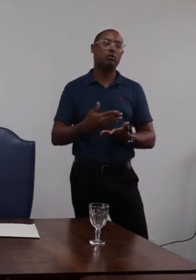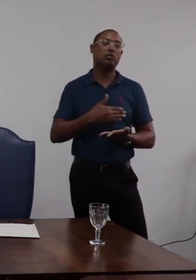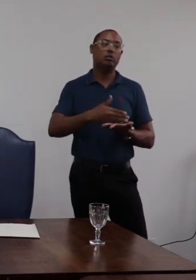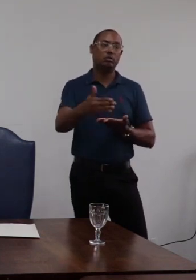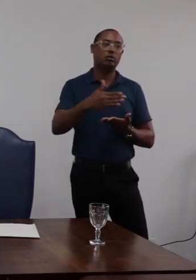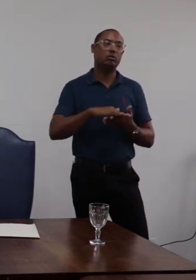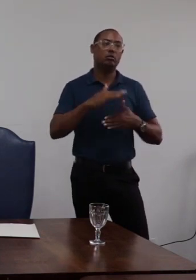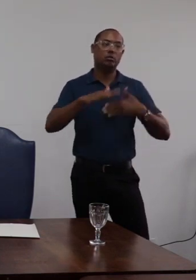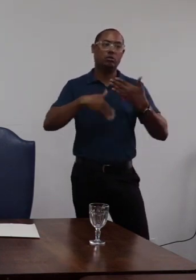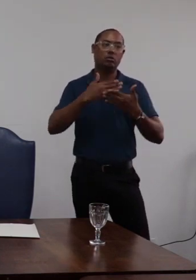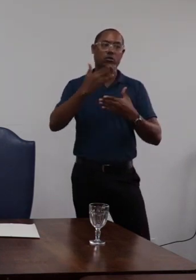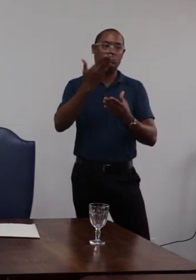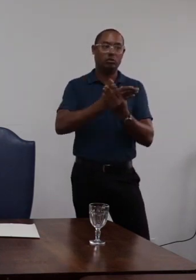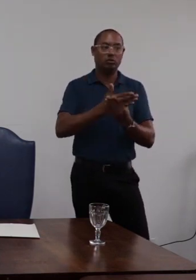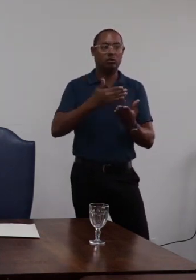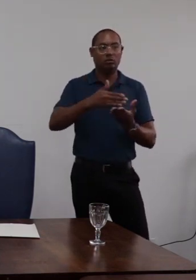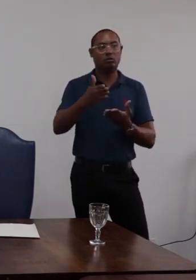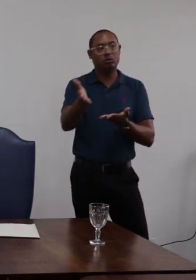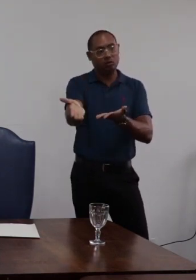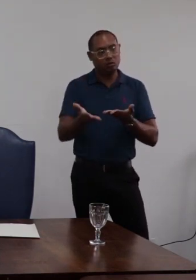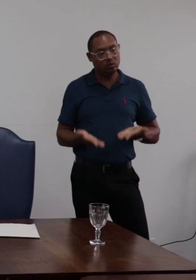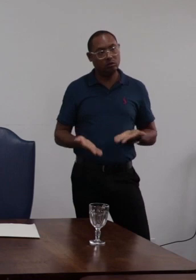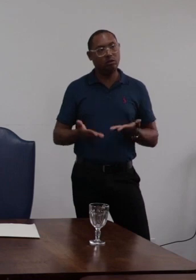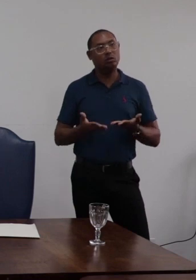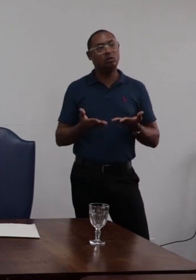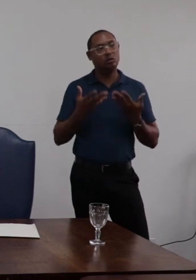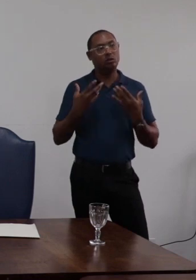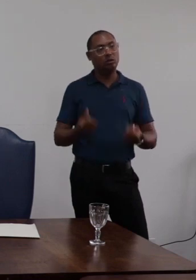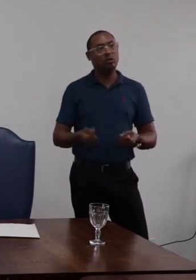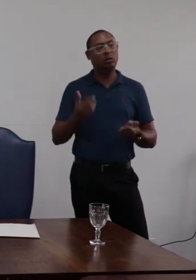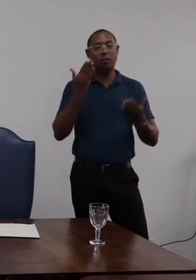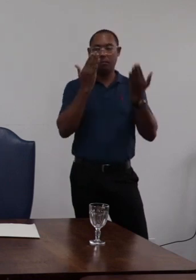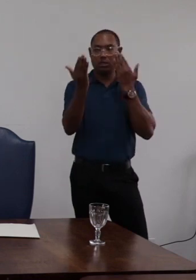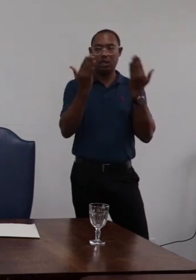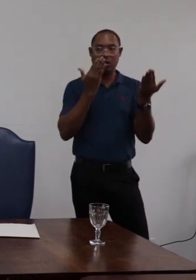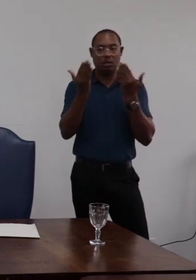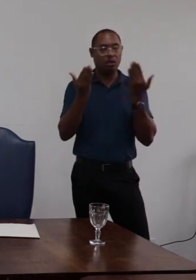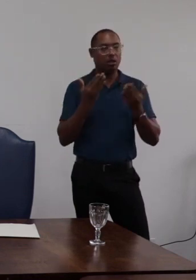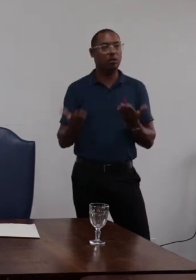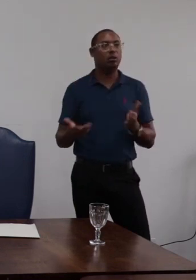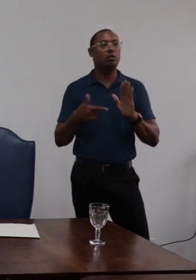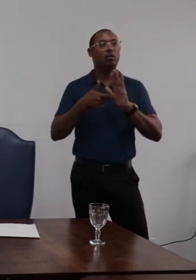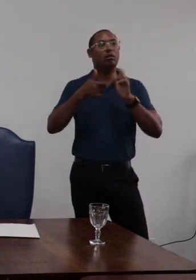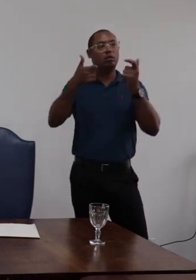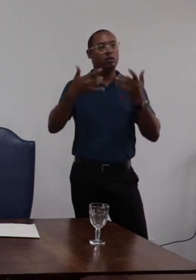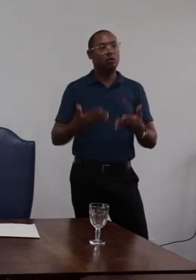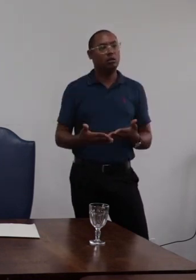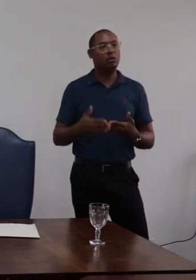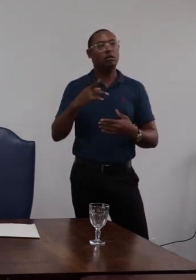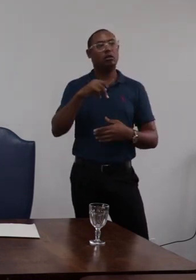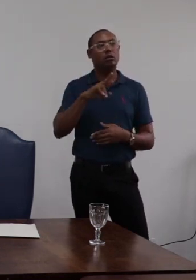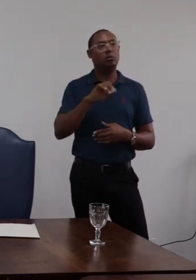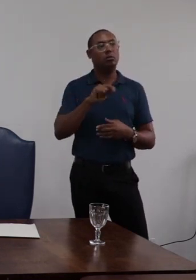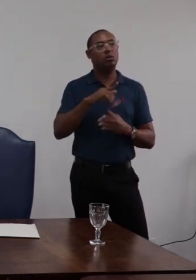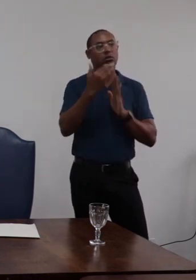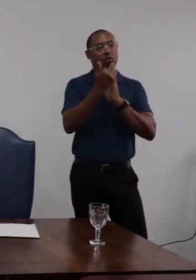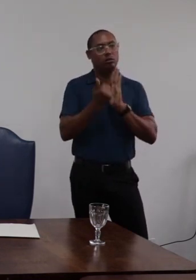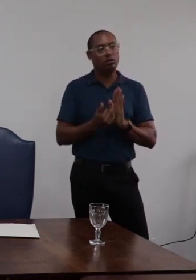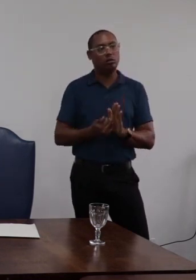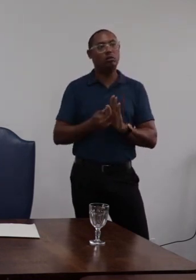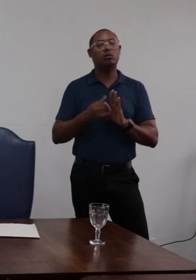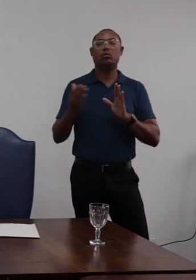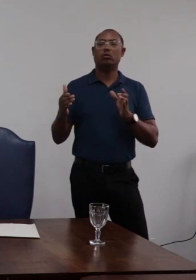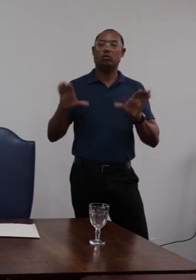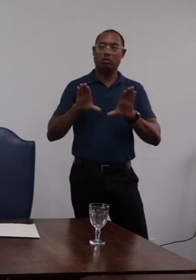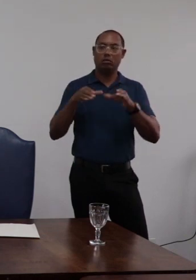do processo constata-se que o servidor foi convidado para um acolhimento psicossocial indicado pelo proveitor de planejamento a se